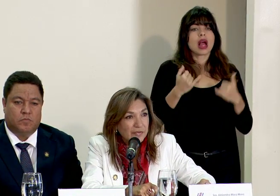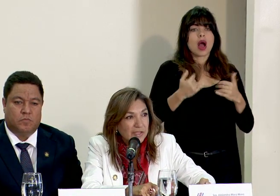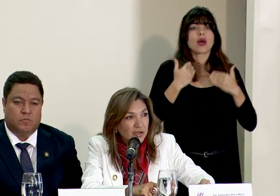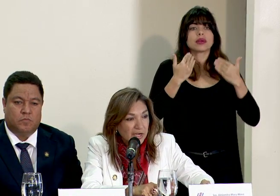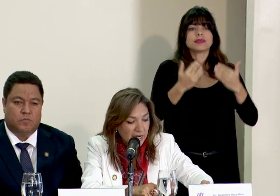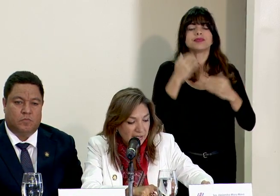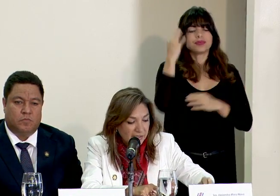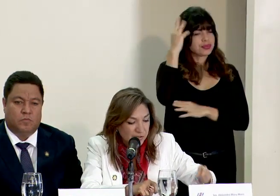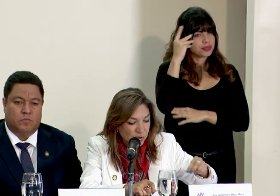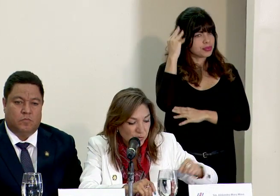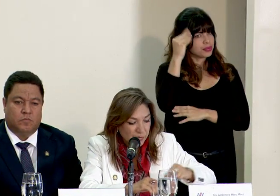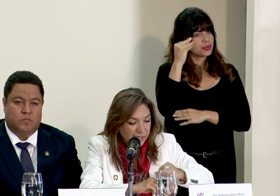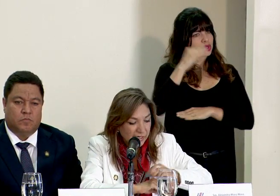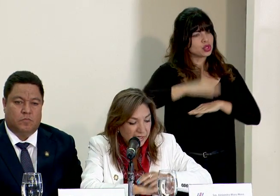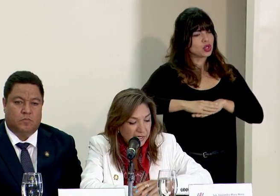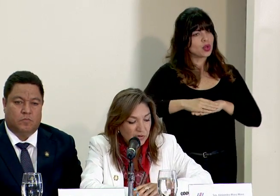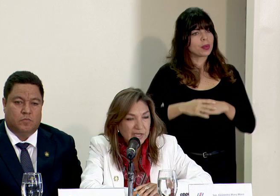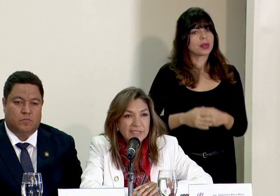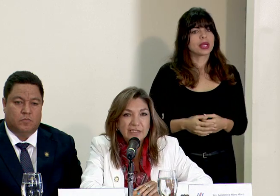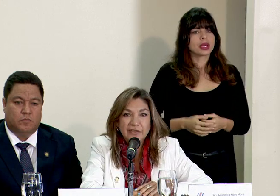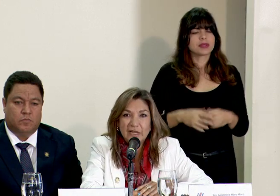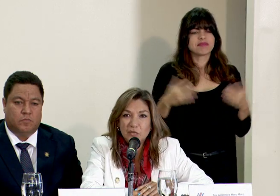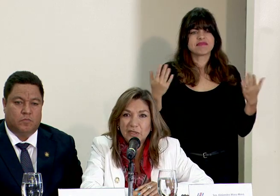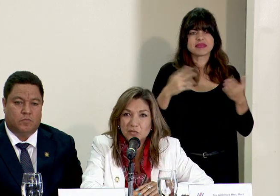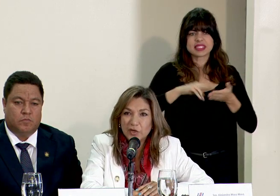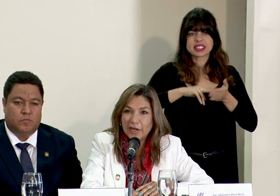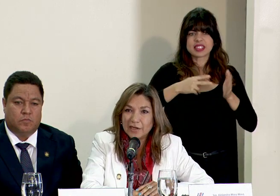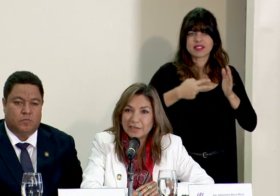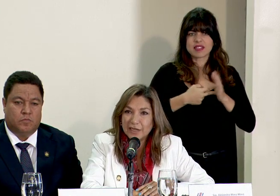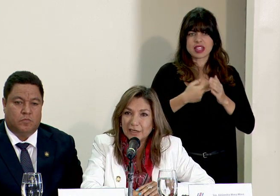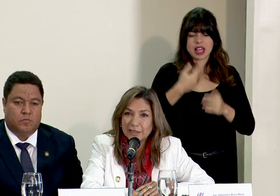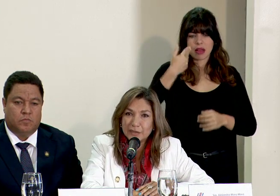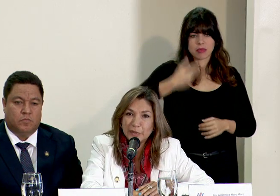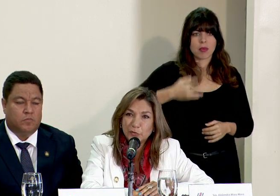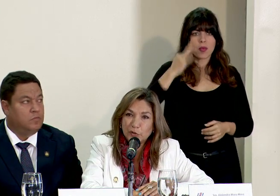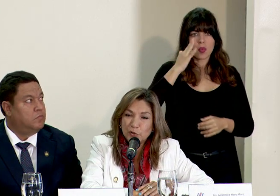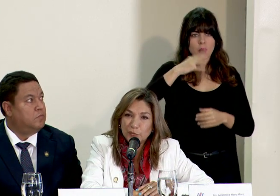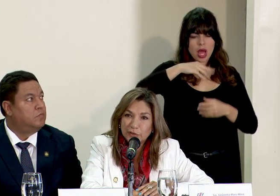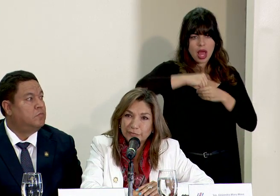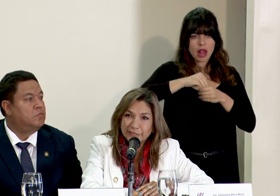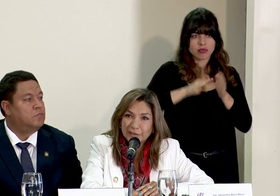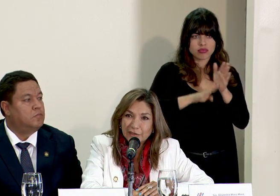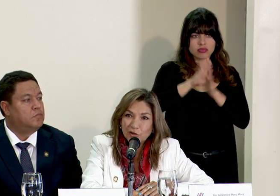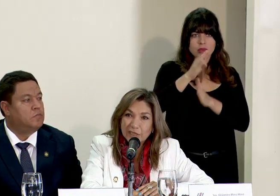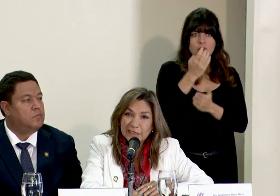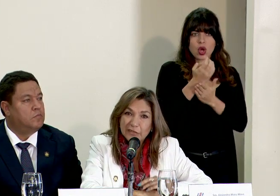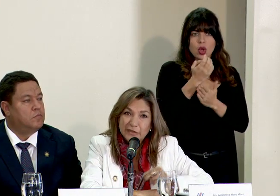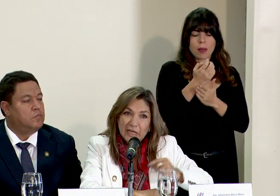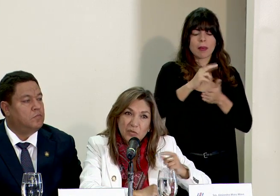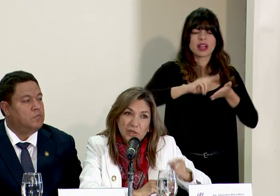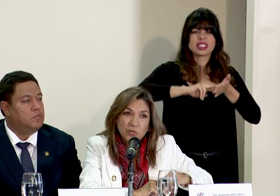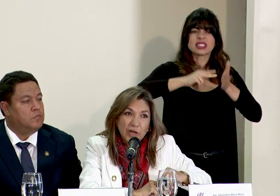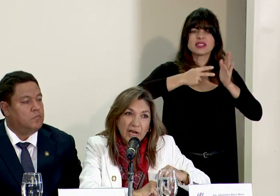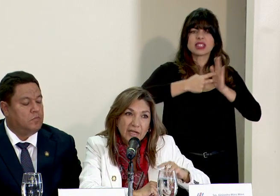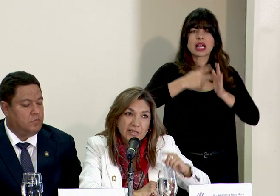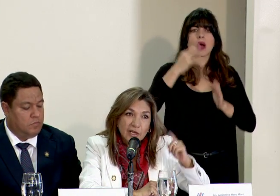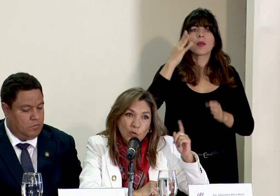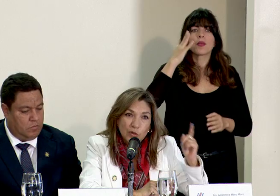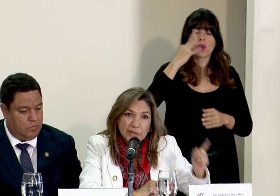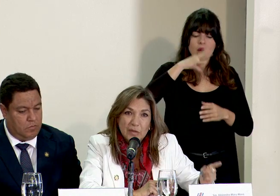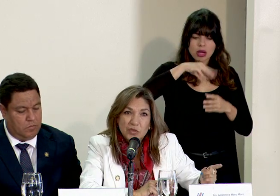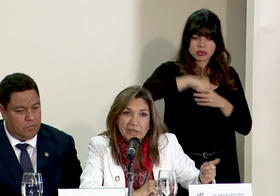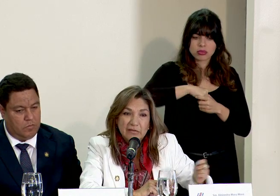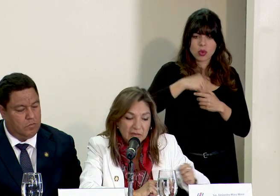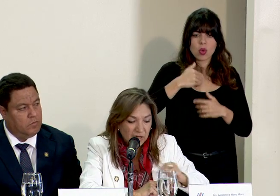a reflexionar sobre lo que significamos las mujeres en el crecimiento económico, lo que significamos las mujeres